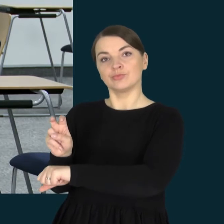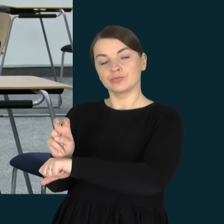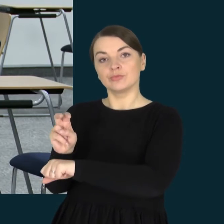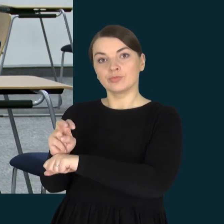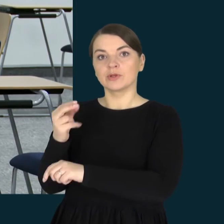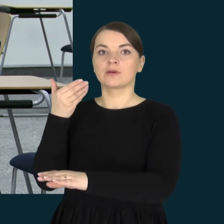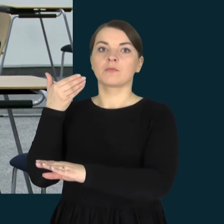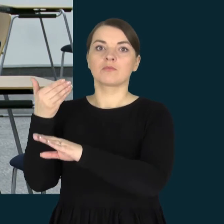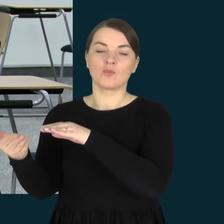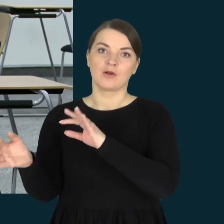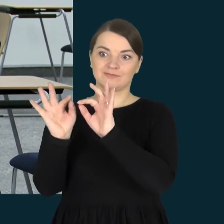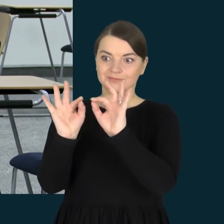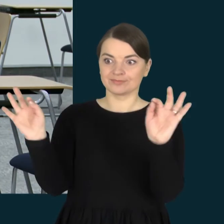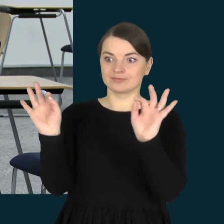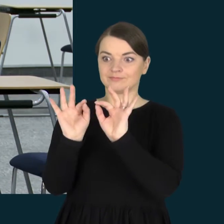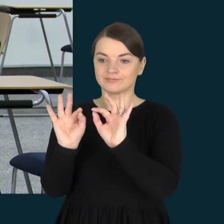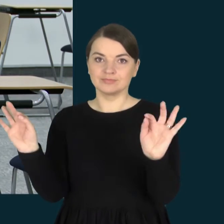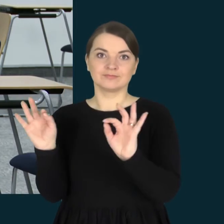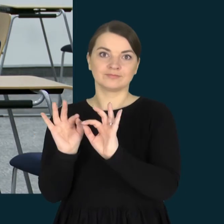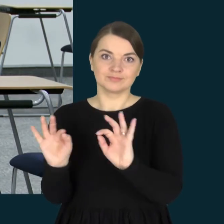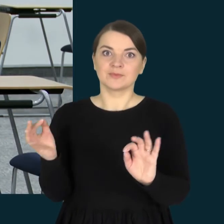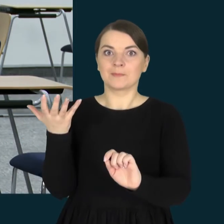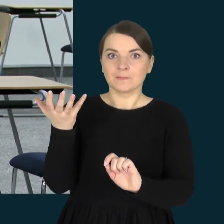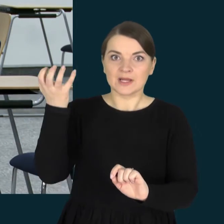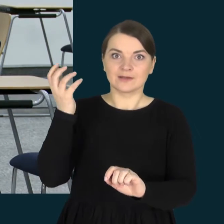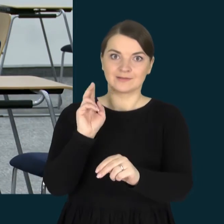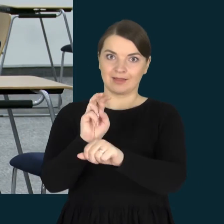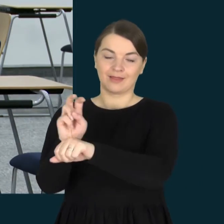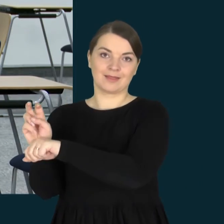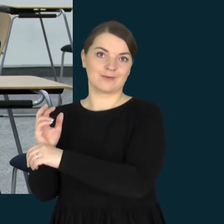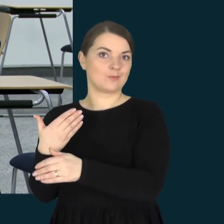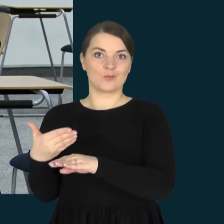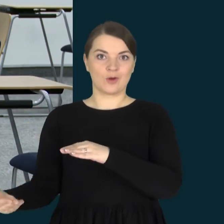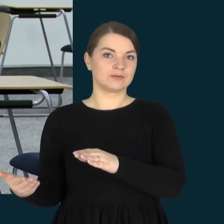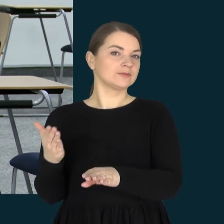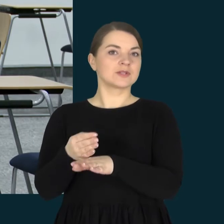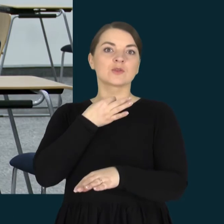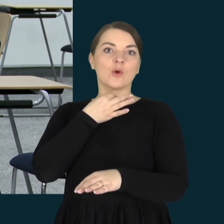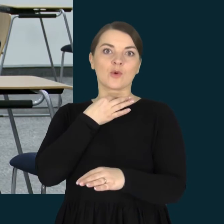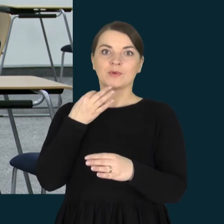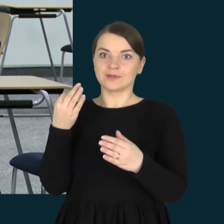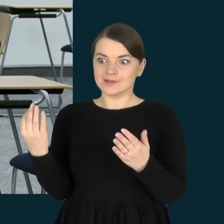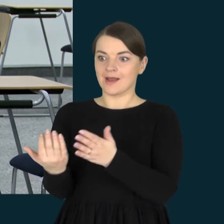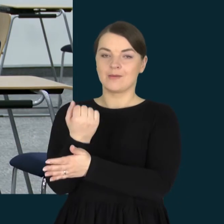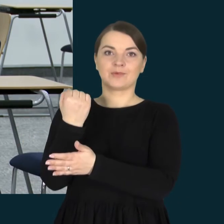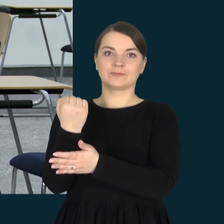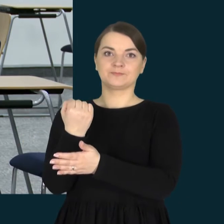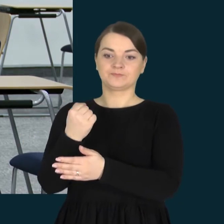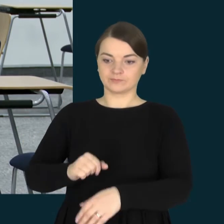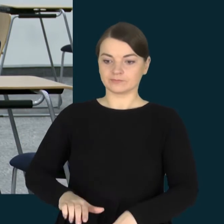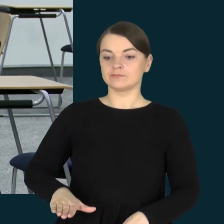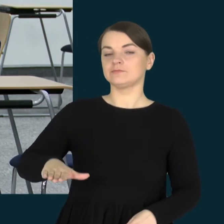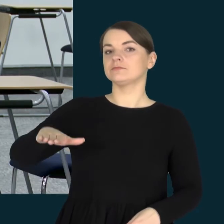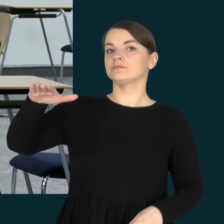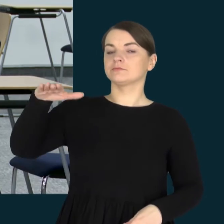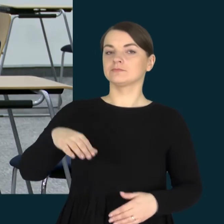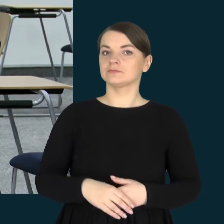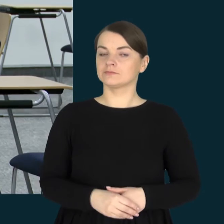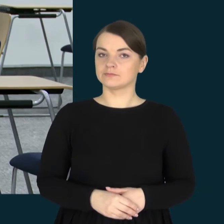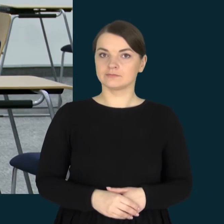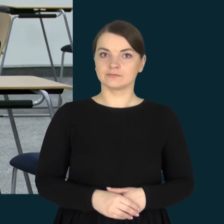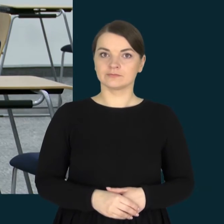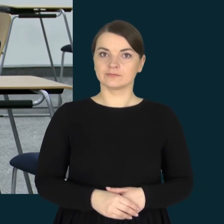penkių užsieimimai ir jis pasikeitė. Ir tada pradėjo aukti. Tada